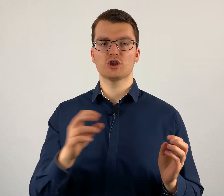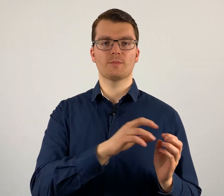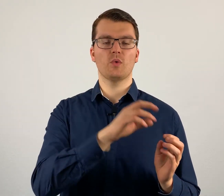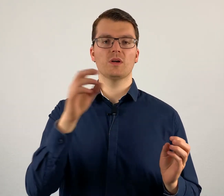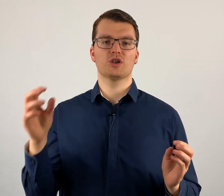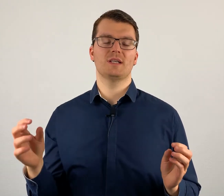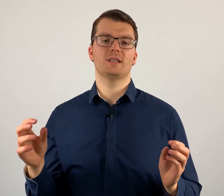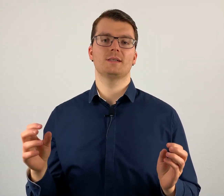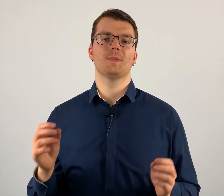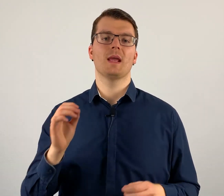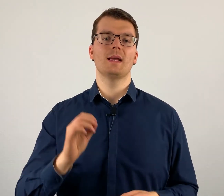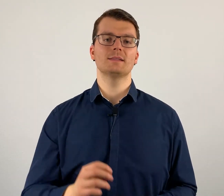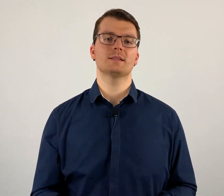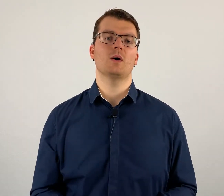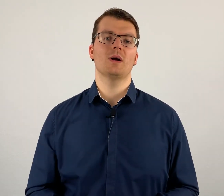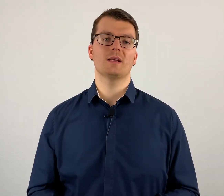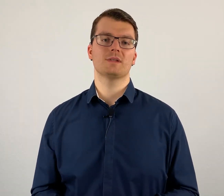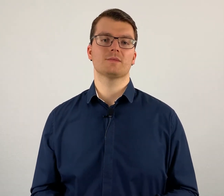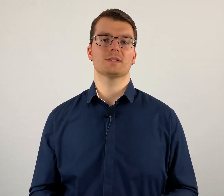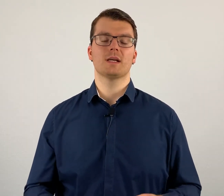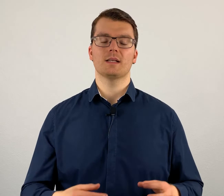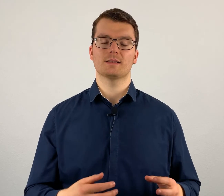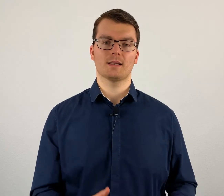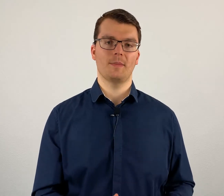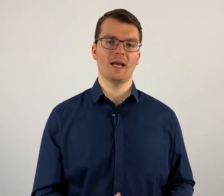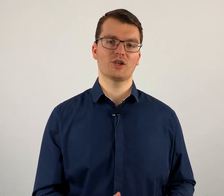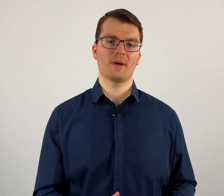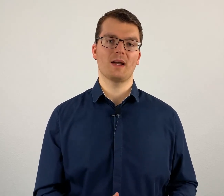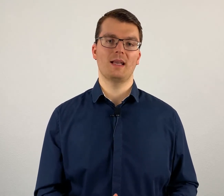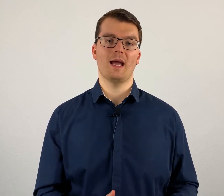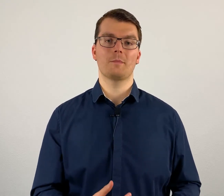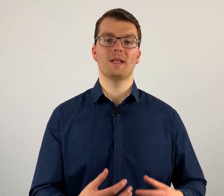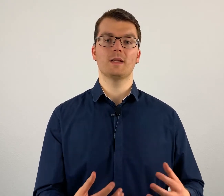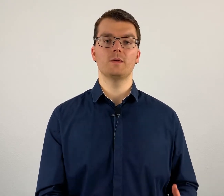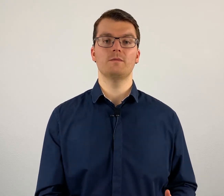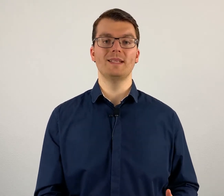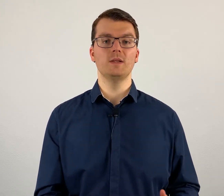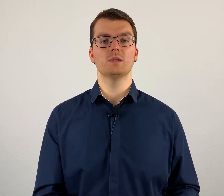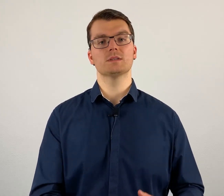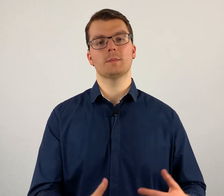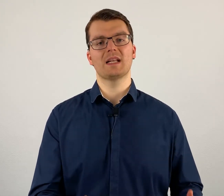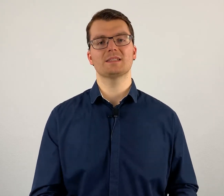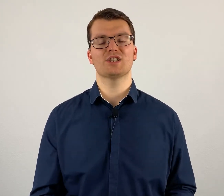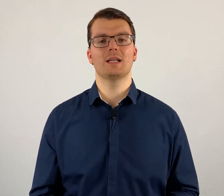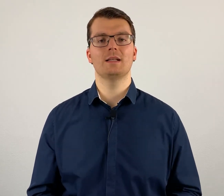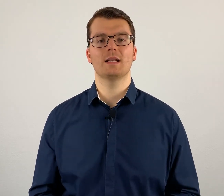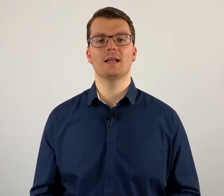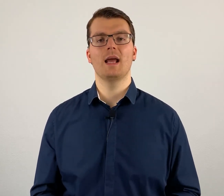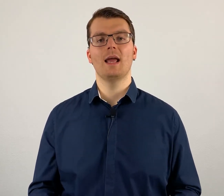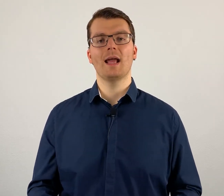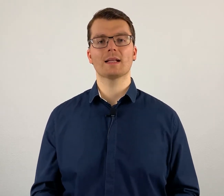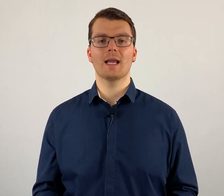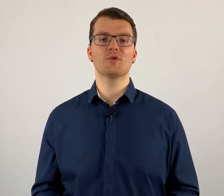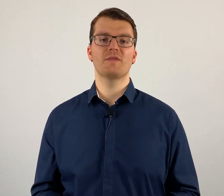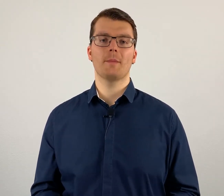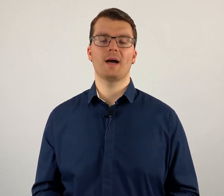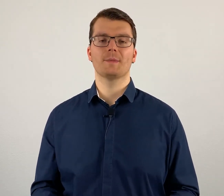Sprunggeschichte ist auch etwas, was das Gebärdensprachenlernen mit den Videos im klassischen Internet extrem schwer macht,